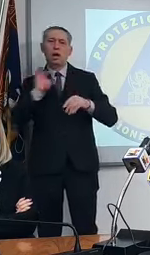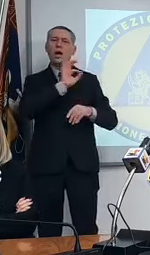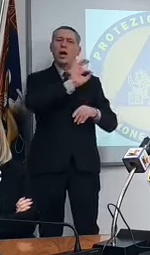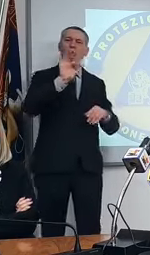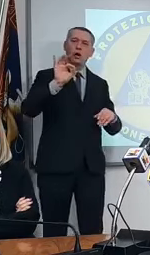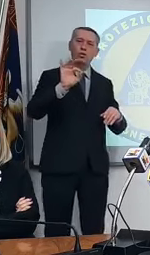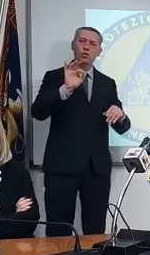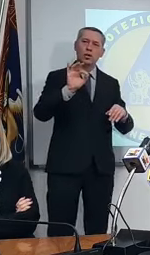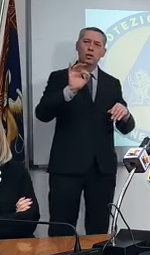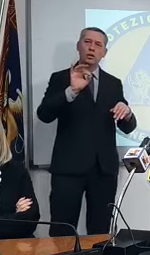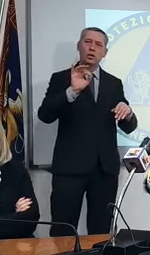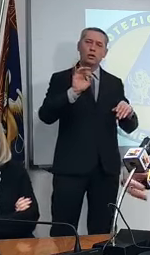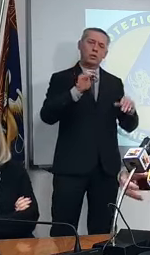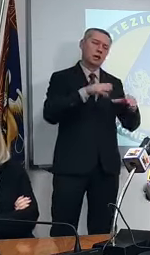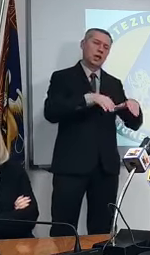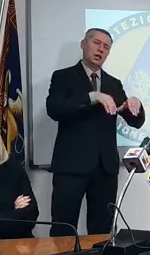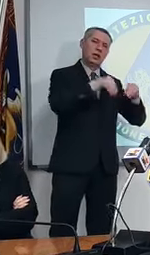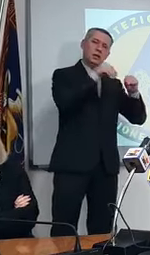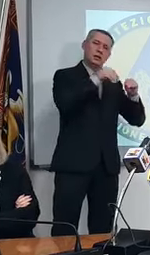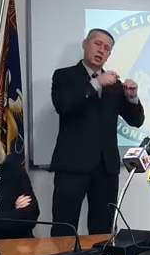uno era più furbo se li diluiva